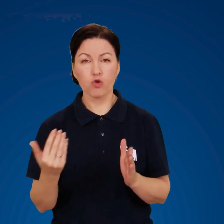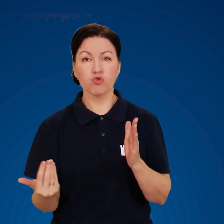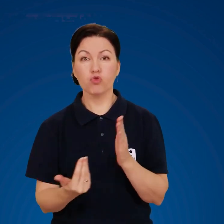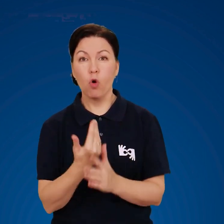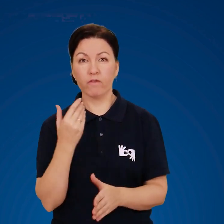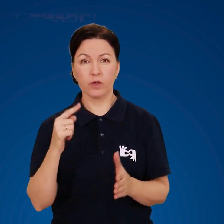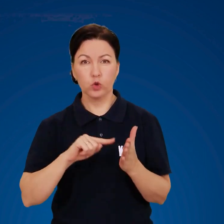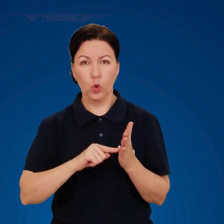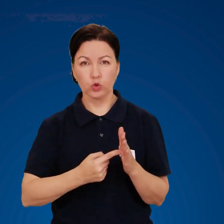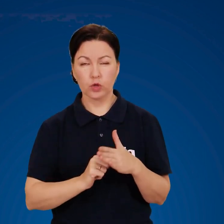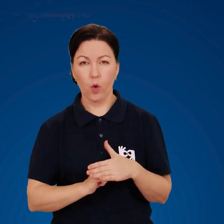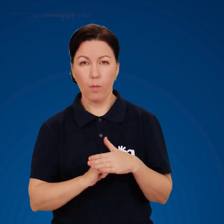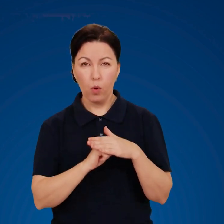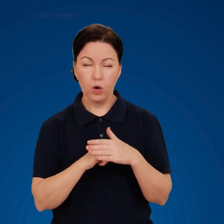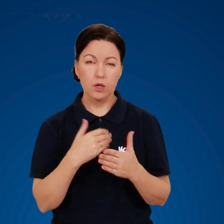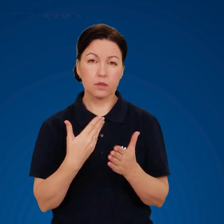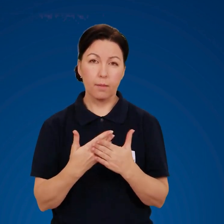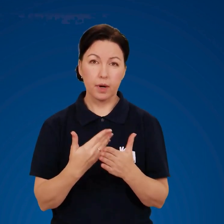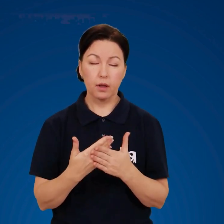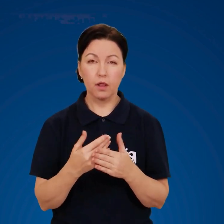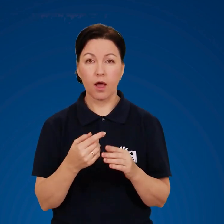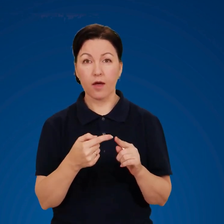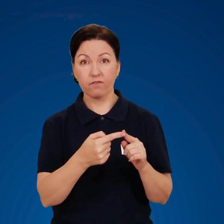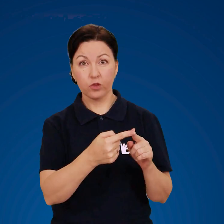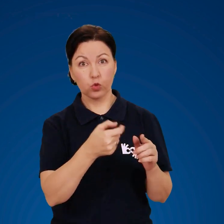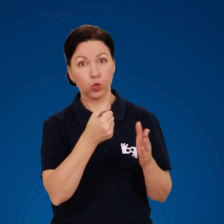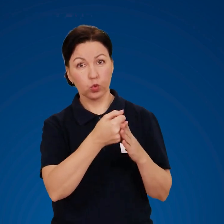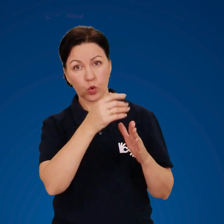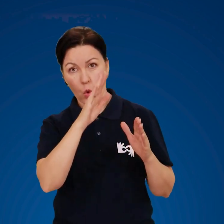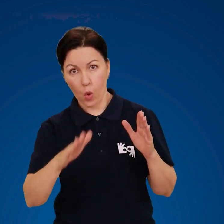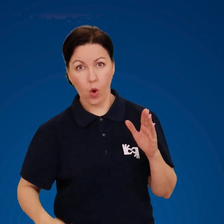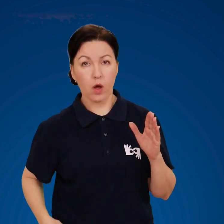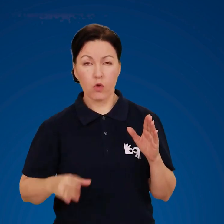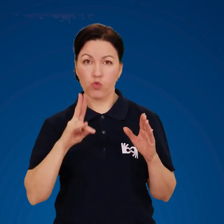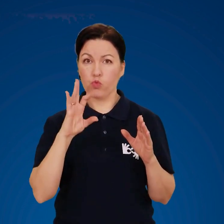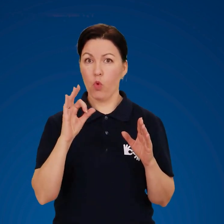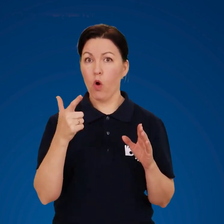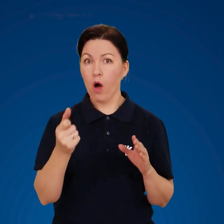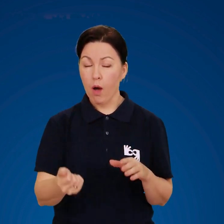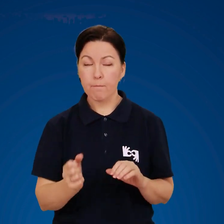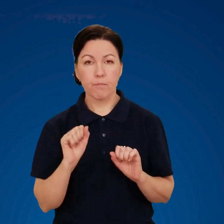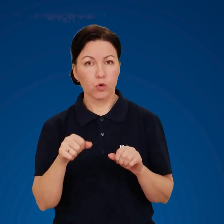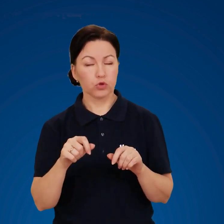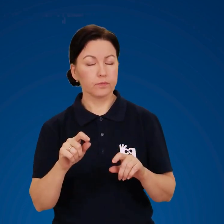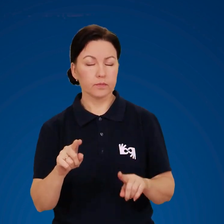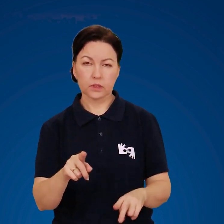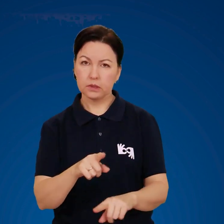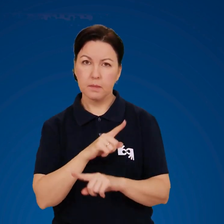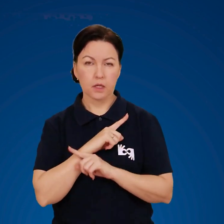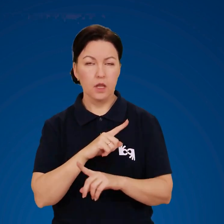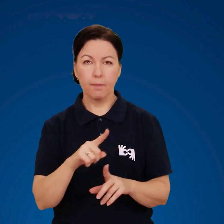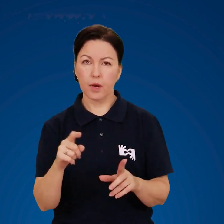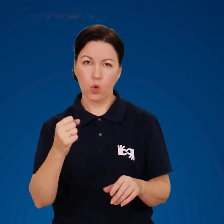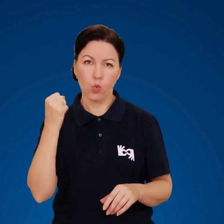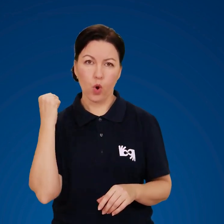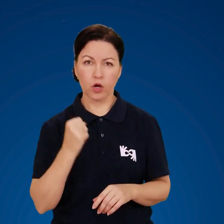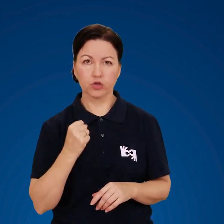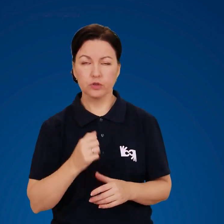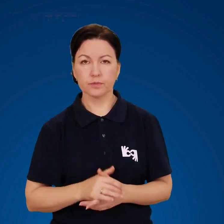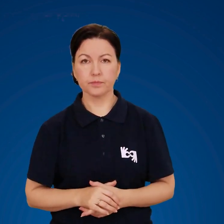між новими точками опори, наприклад, від рук до ніг, що може призвести до смертельних уражень.